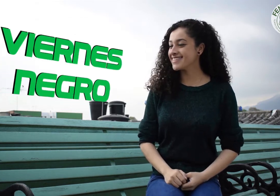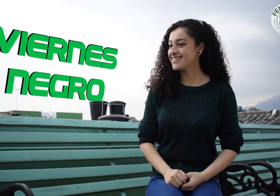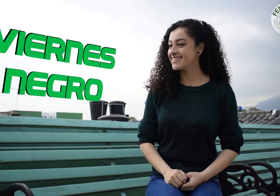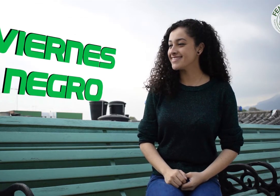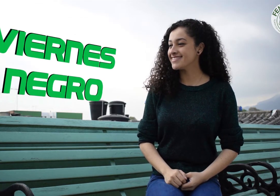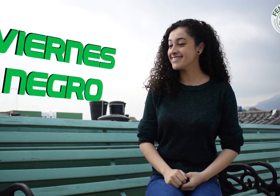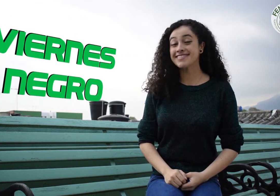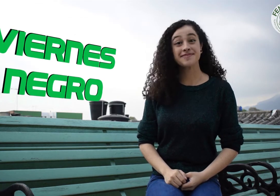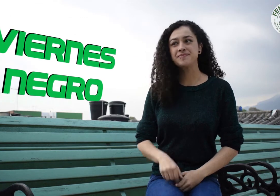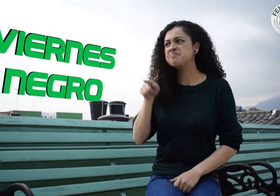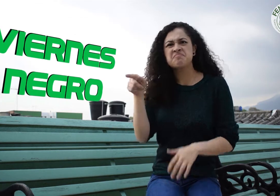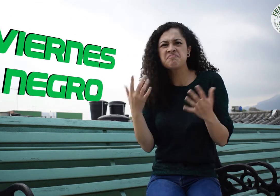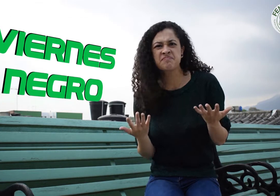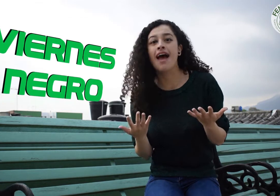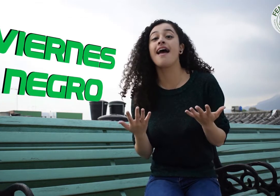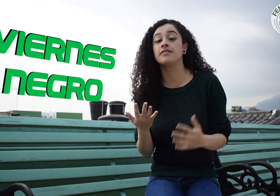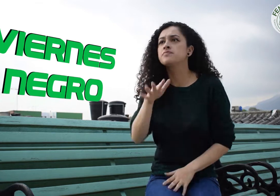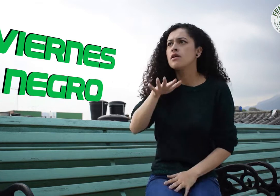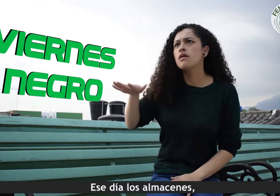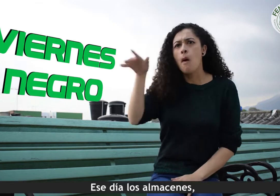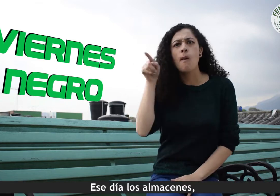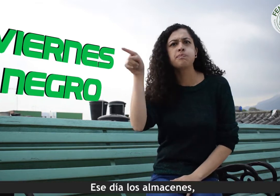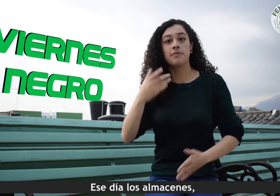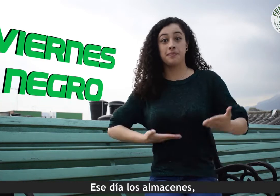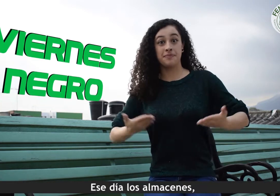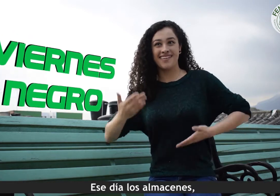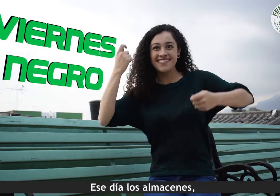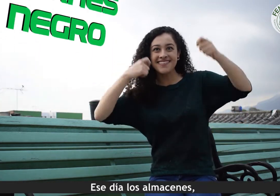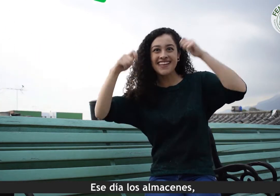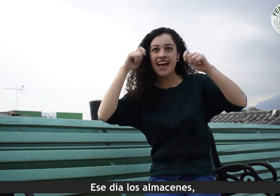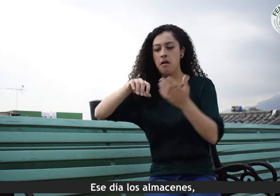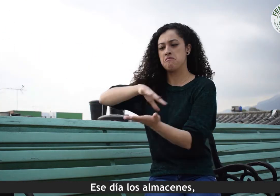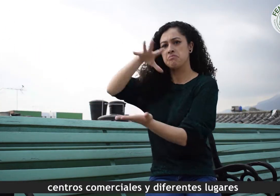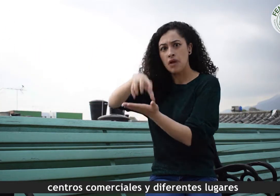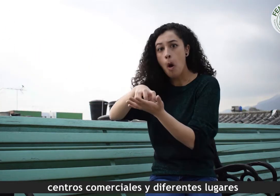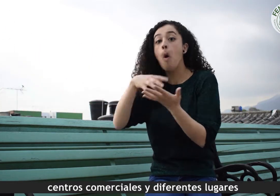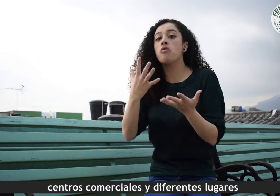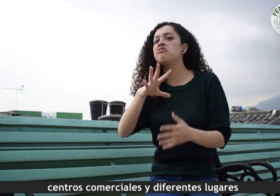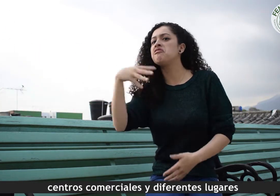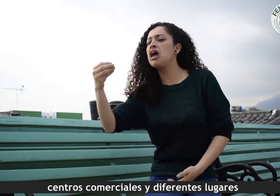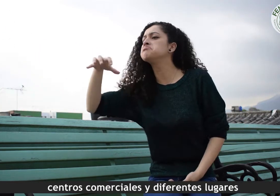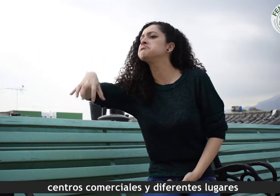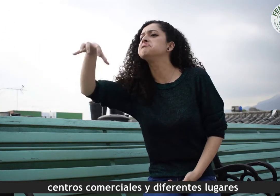Piernes Negro. Ese día, los almacenes, centros comerciales y diferentes lugares